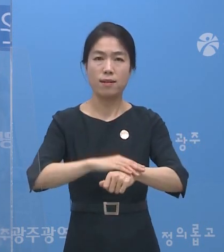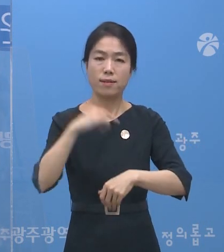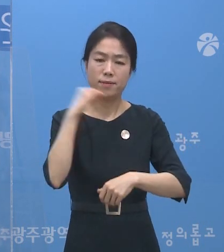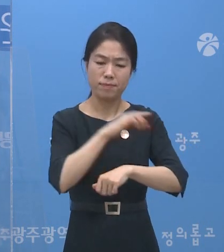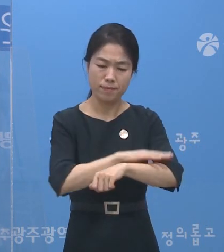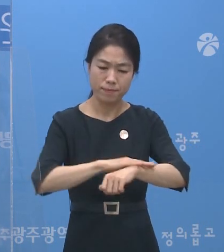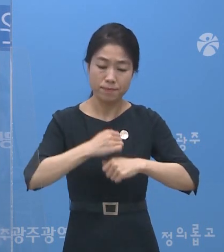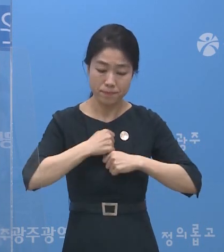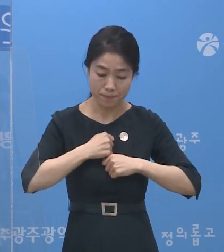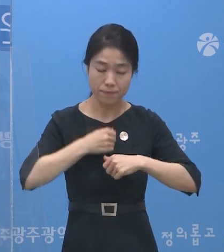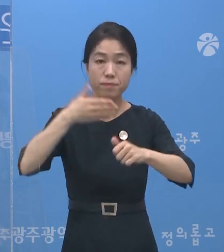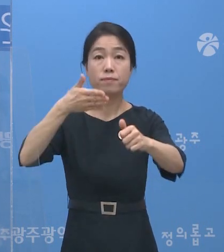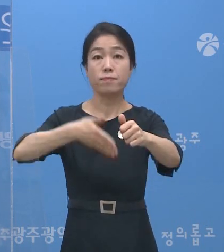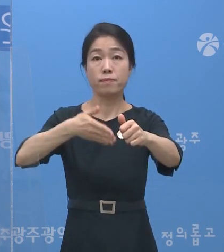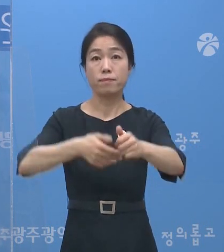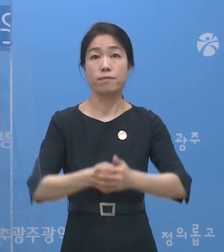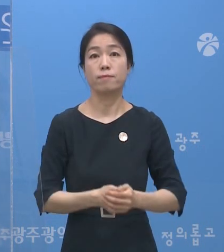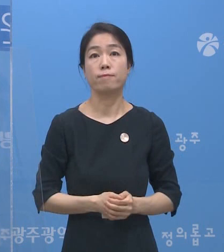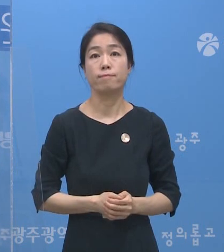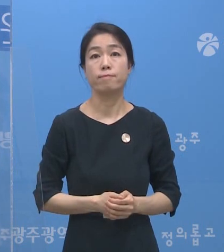지켜주시기 바랍니다.